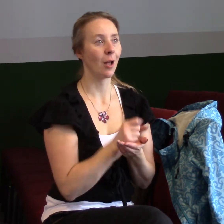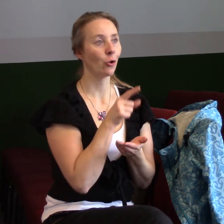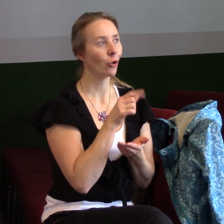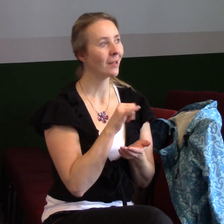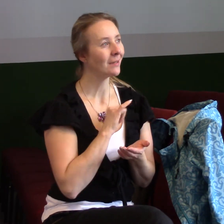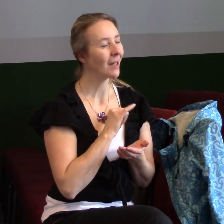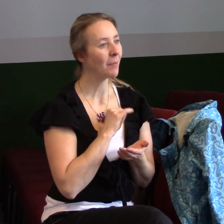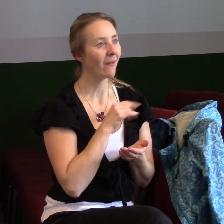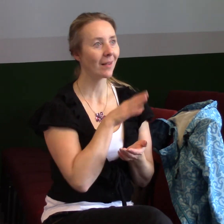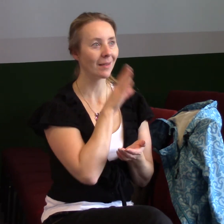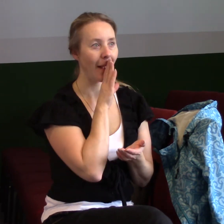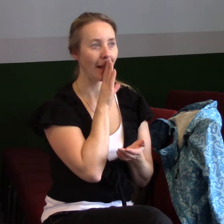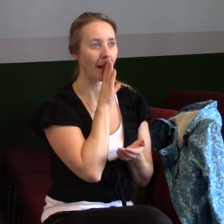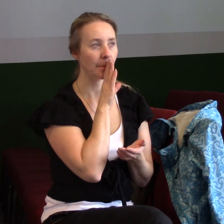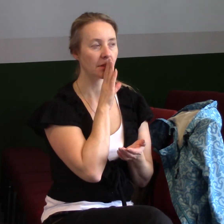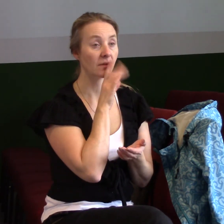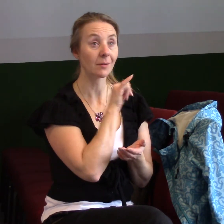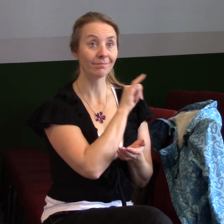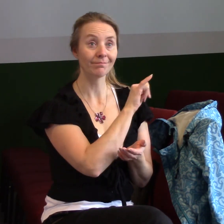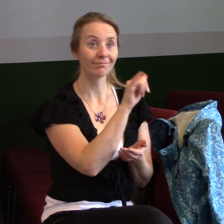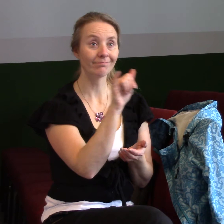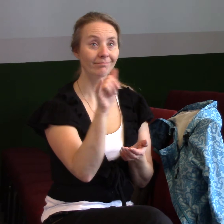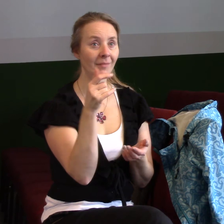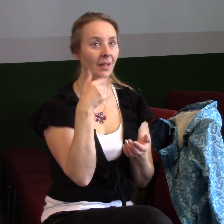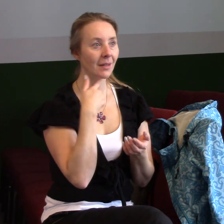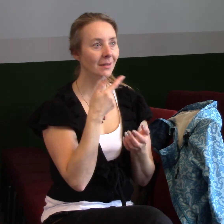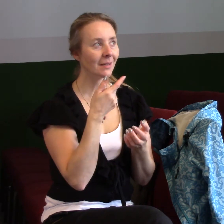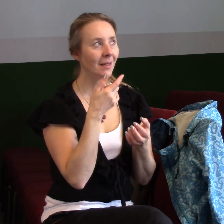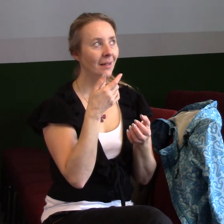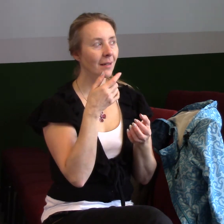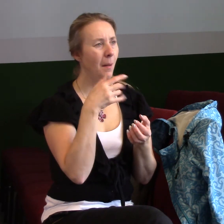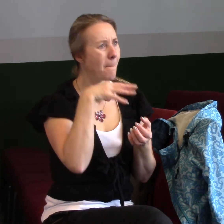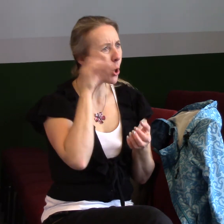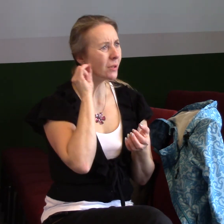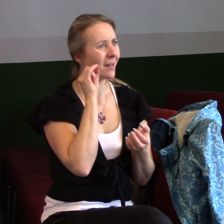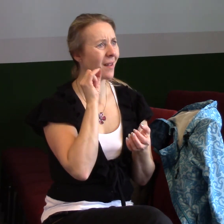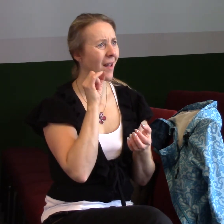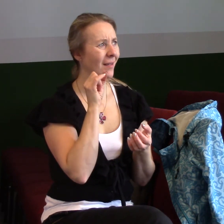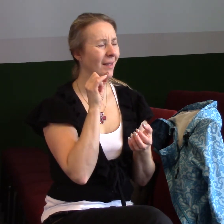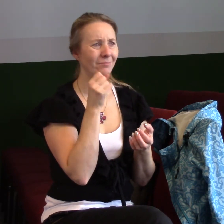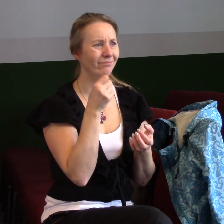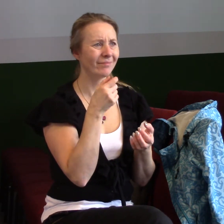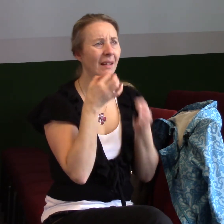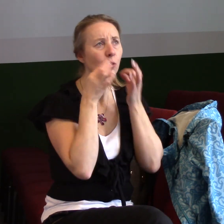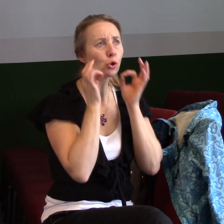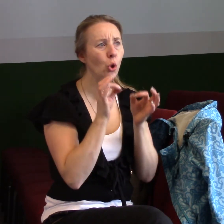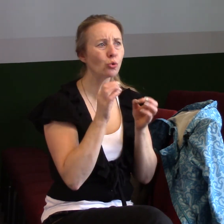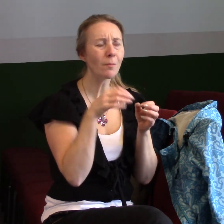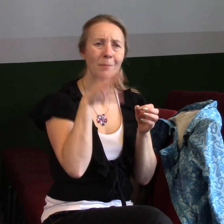které se křestane snaží objevovat a zkoumají ho, ale je to prostě jednoduchý postoj, že uchopujeme boží věci do svého